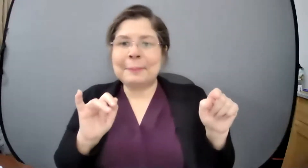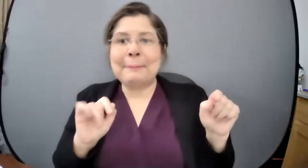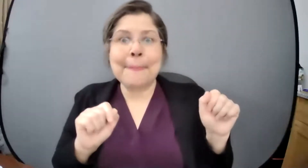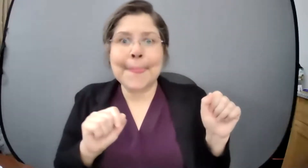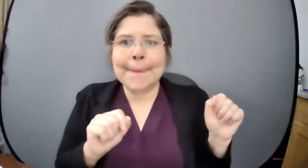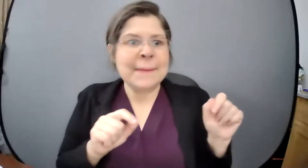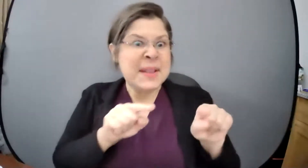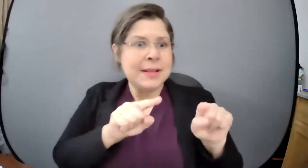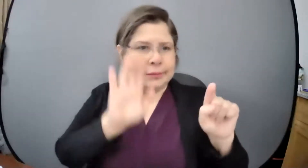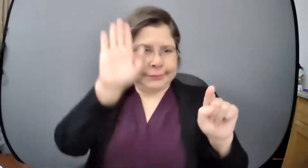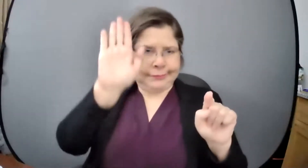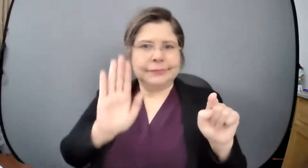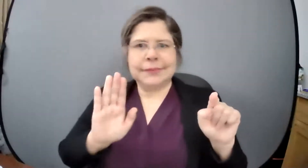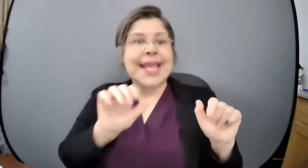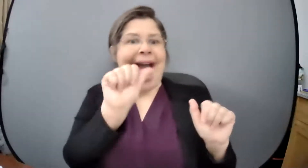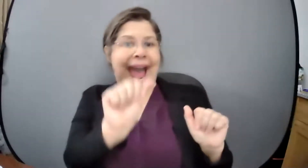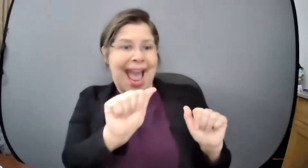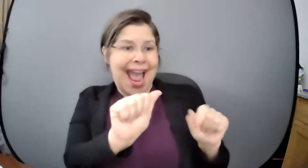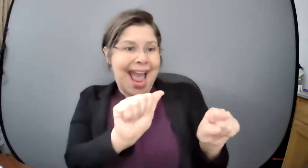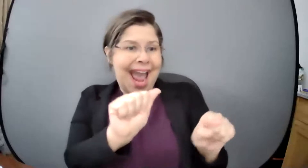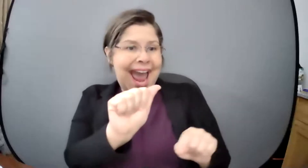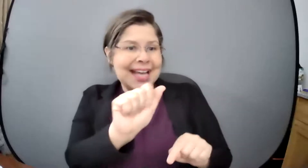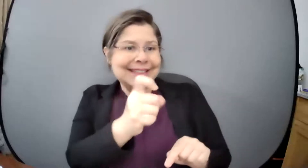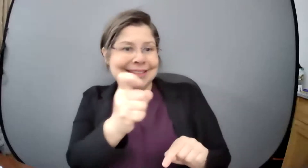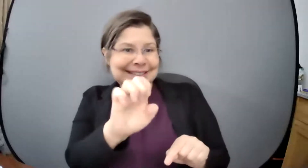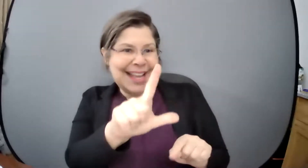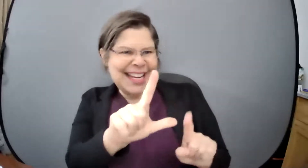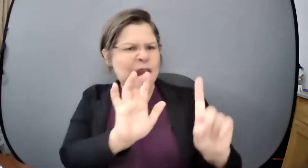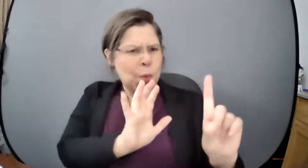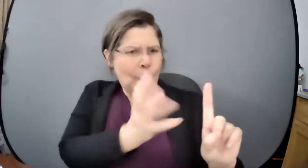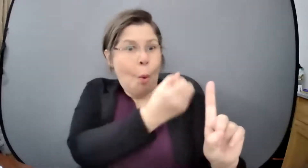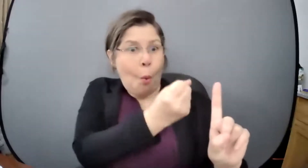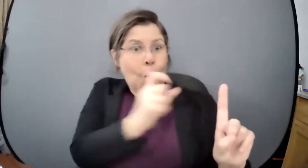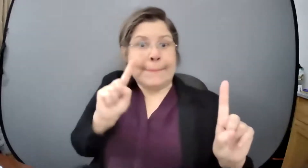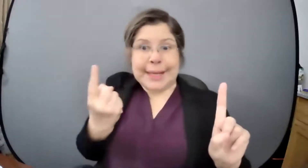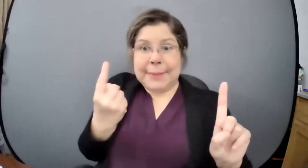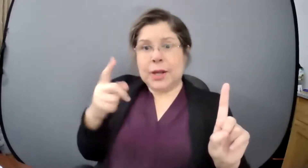Roberto y Axel vamos primero con Roberto y luego con Axel